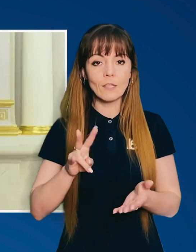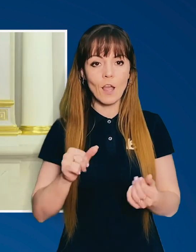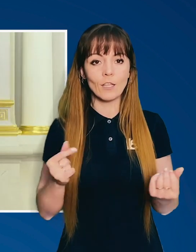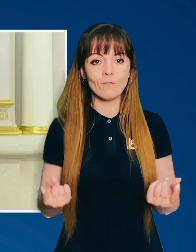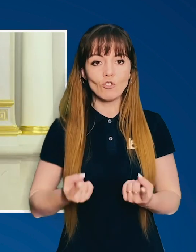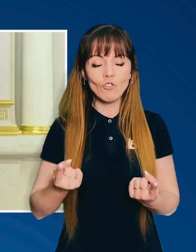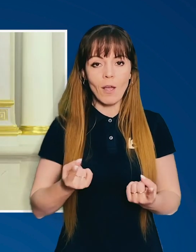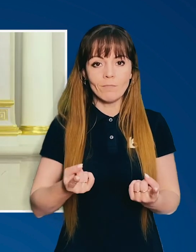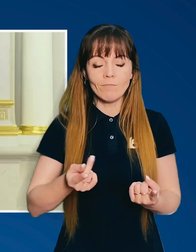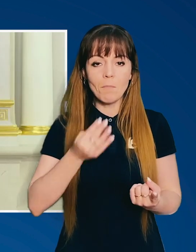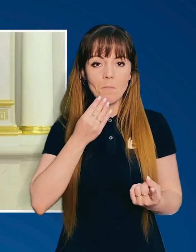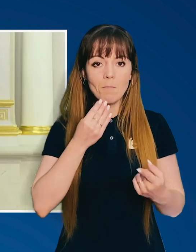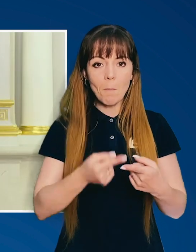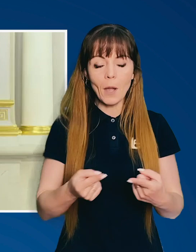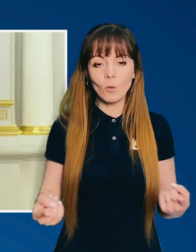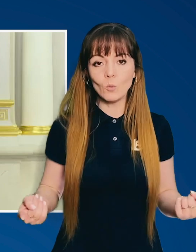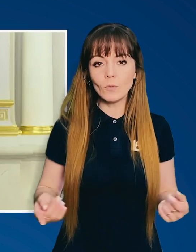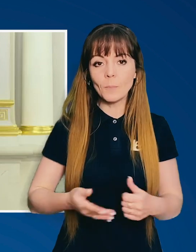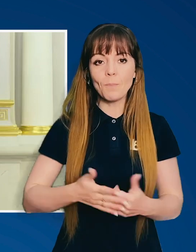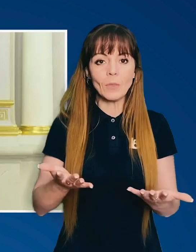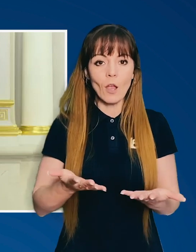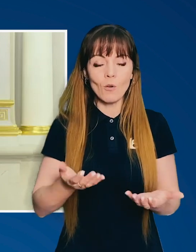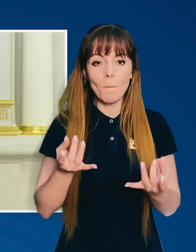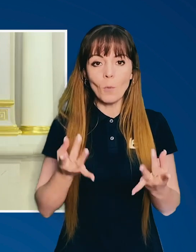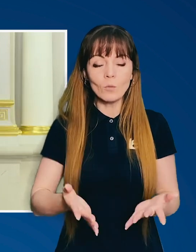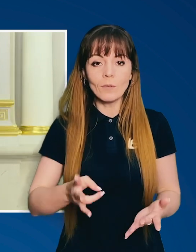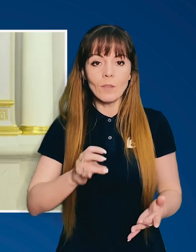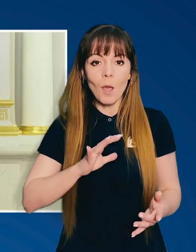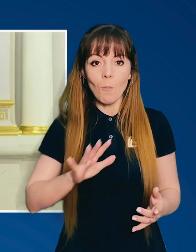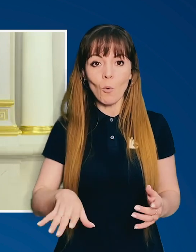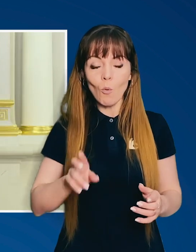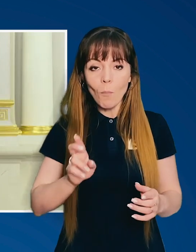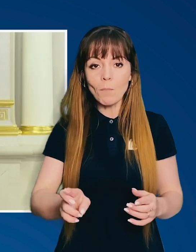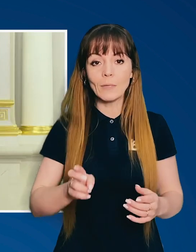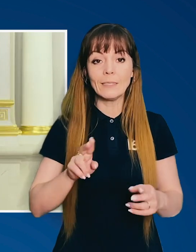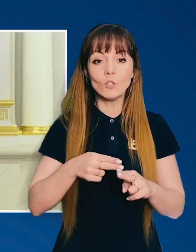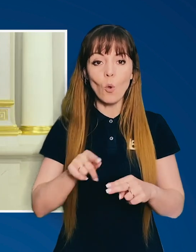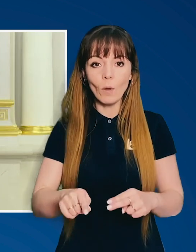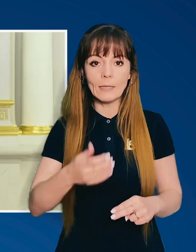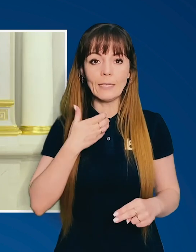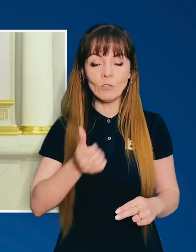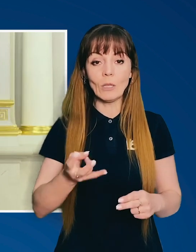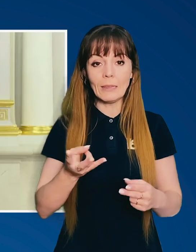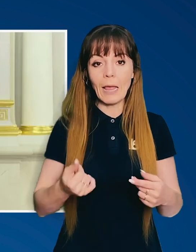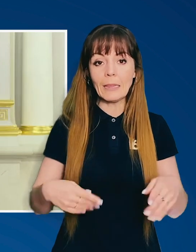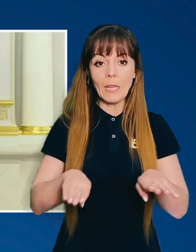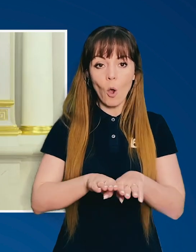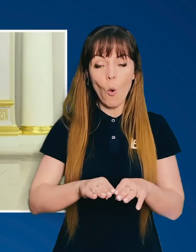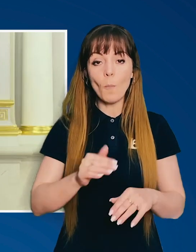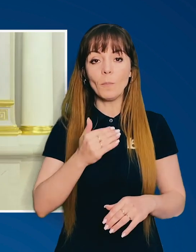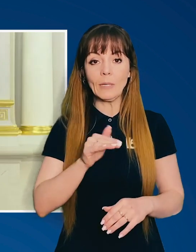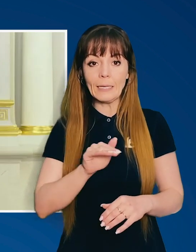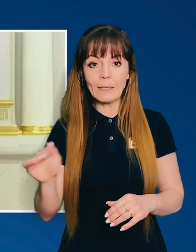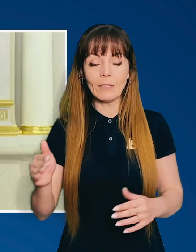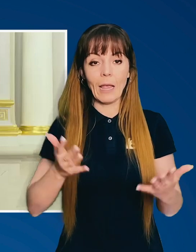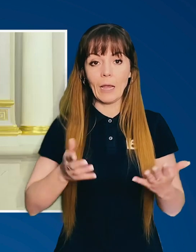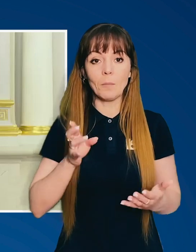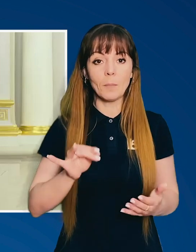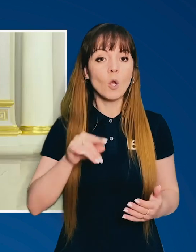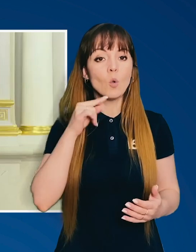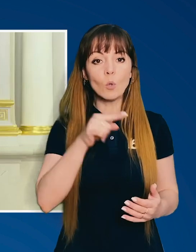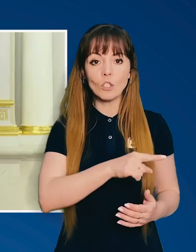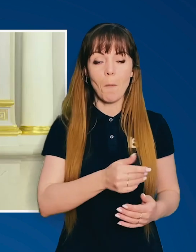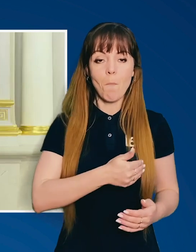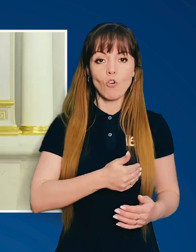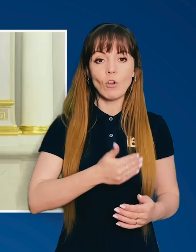цін на базові продукти харчування, якого просто не було би цього дефіцита на такому рівні, якби